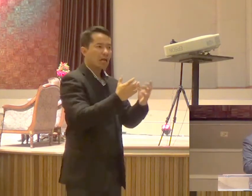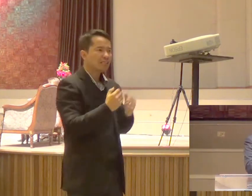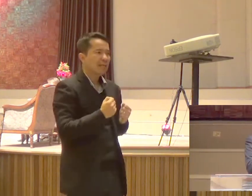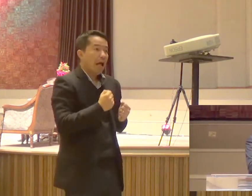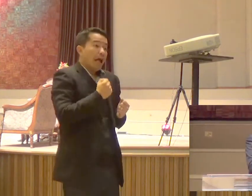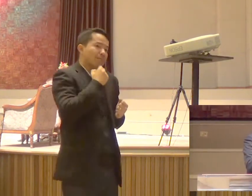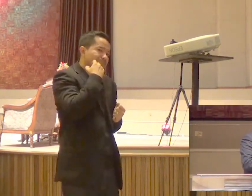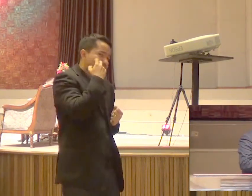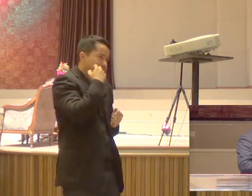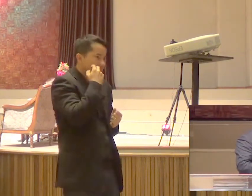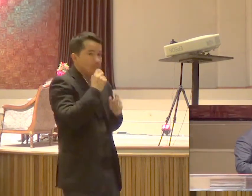Do líder